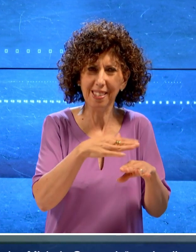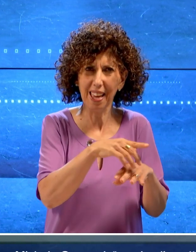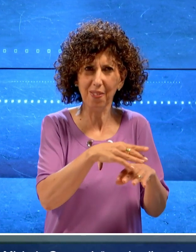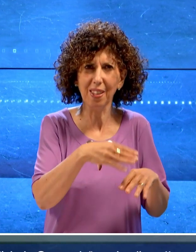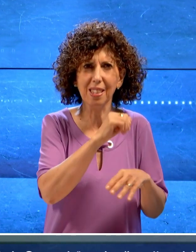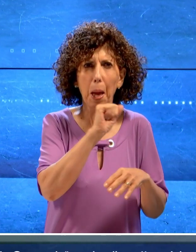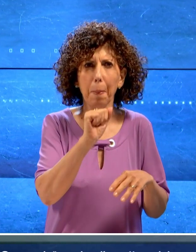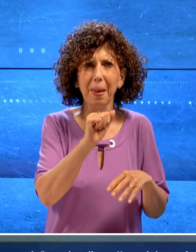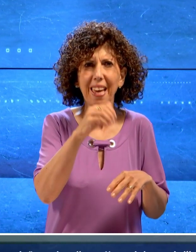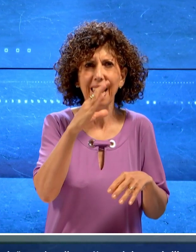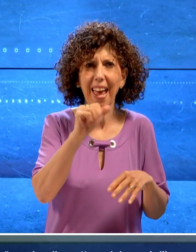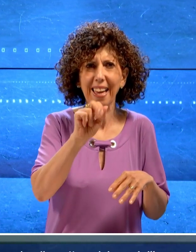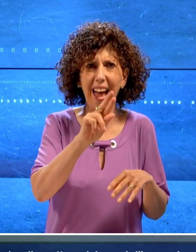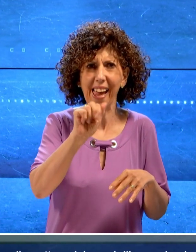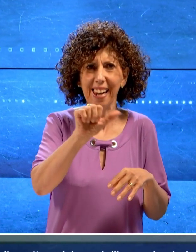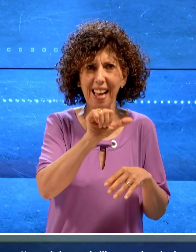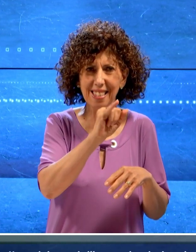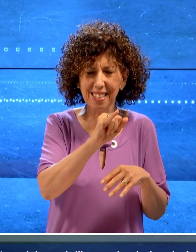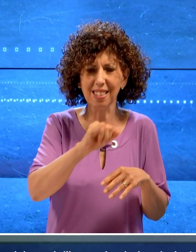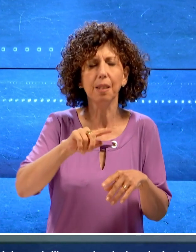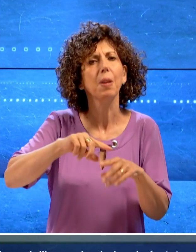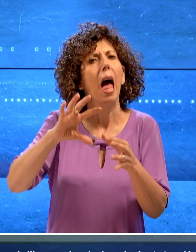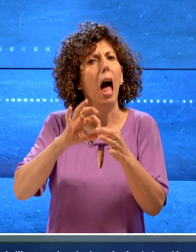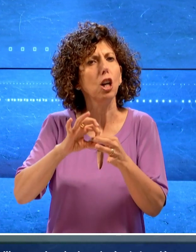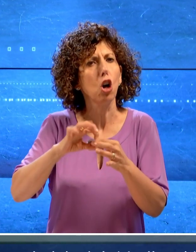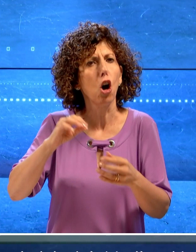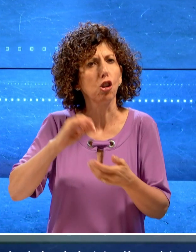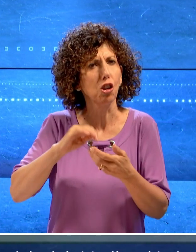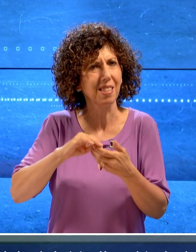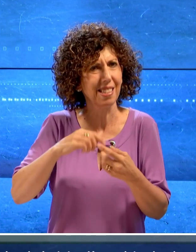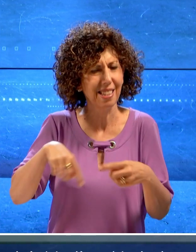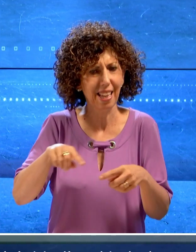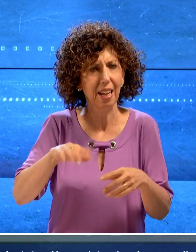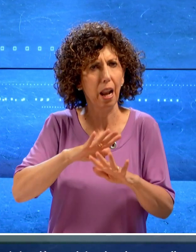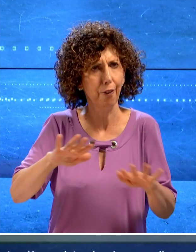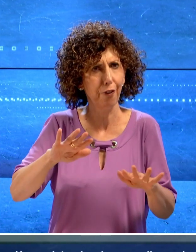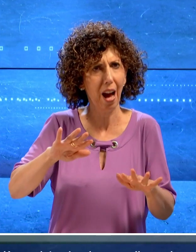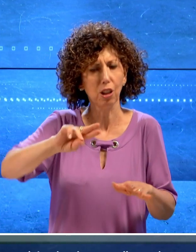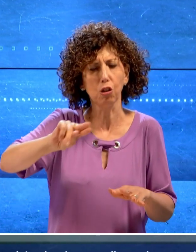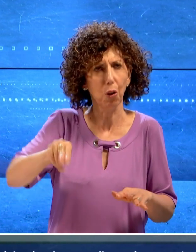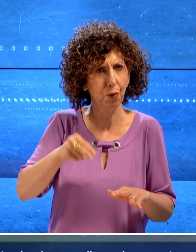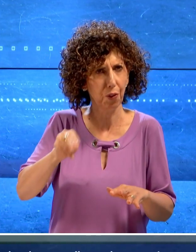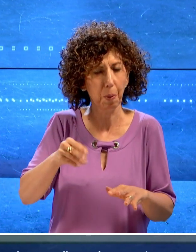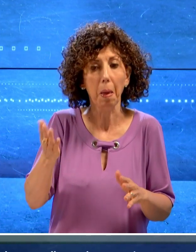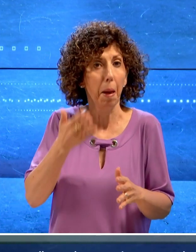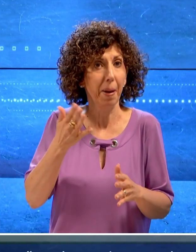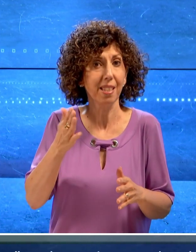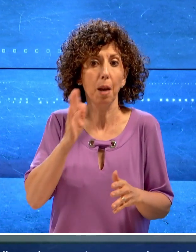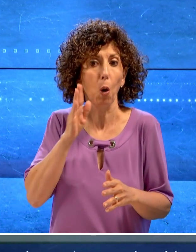Carrassi grazie alla sottoscrizione dell'accordo sindacale è stato già previsto che in caso di